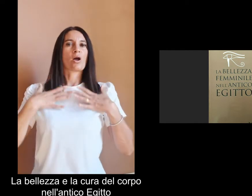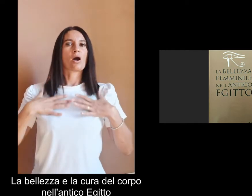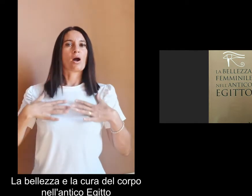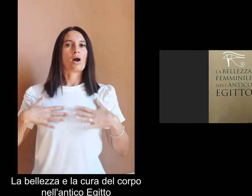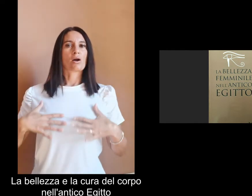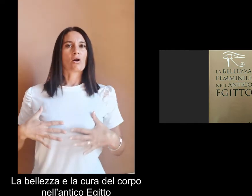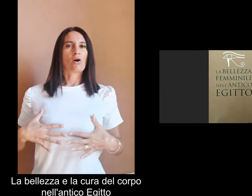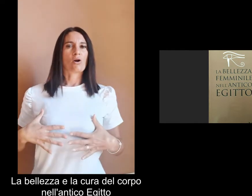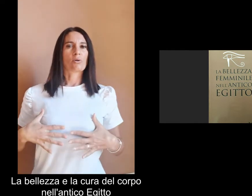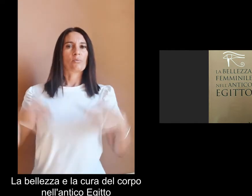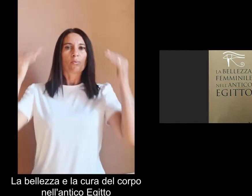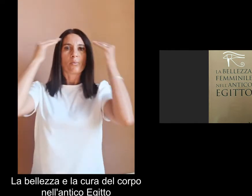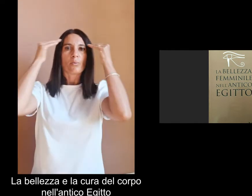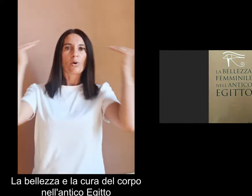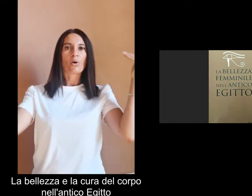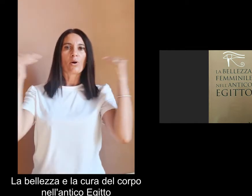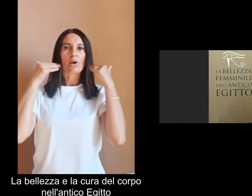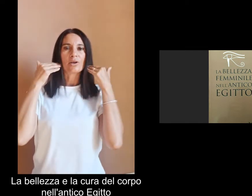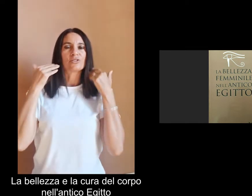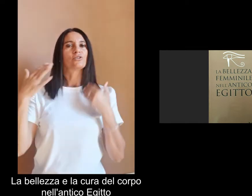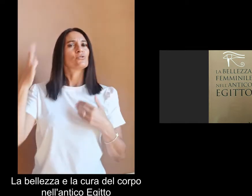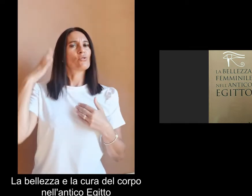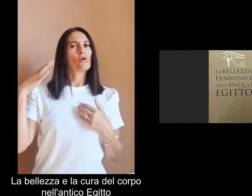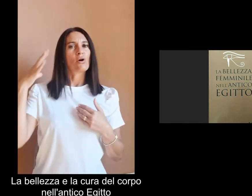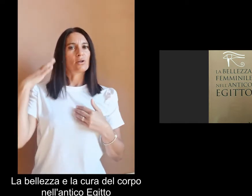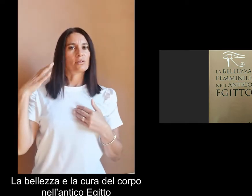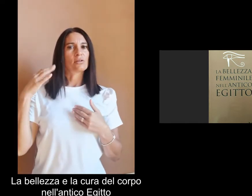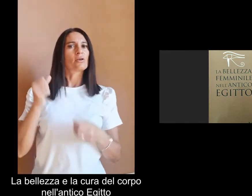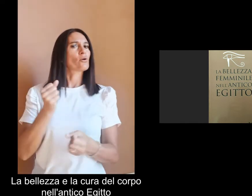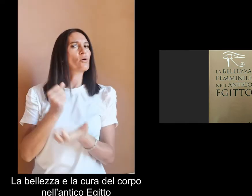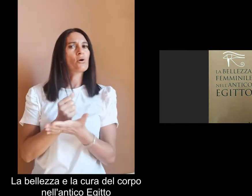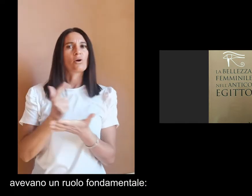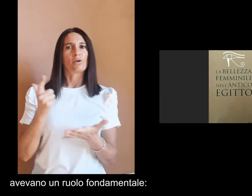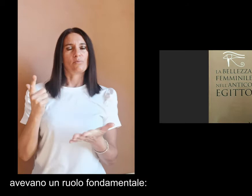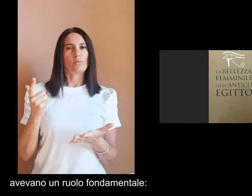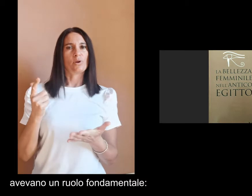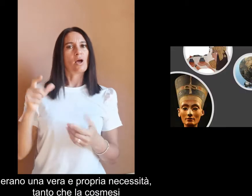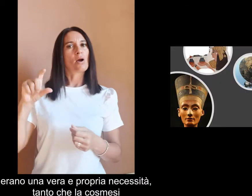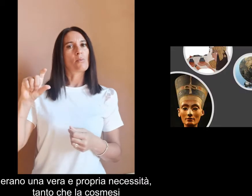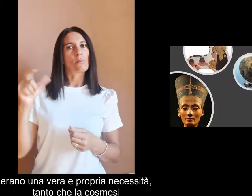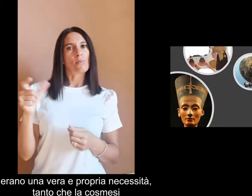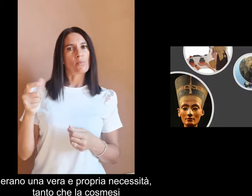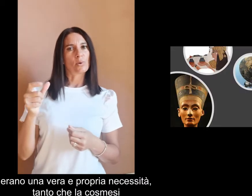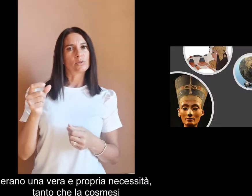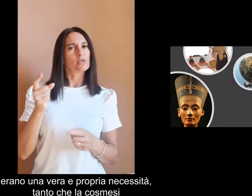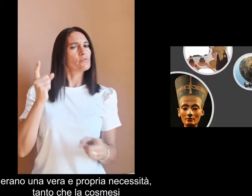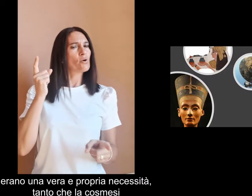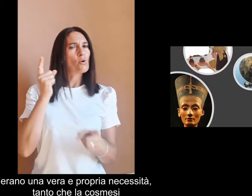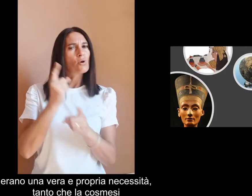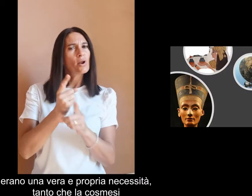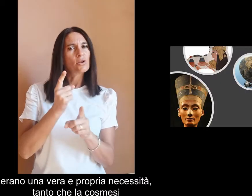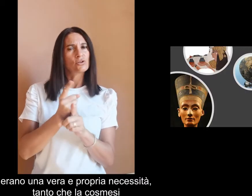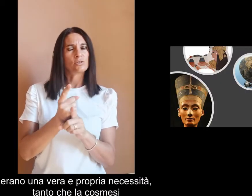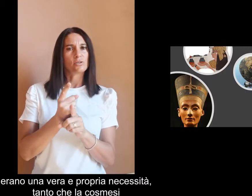corpo nell'antica egitto avevano un ruolo fondamentale erano una vera e propria